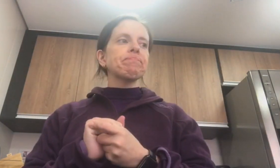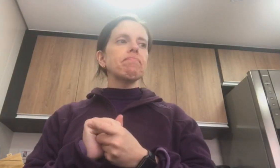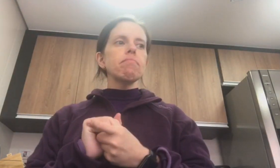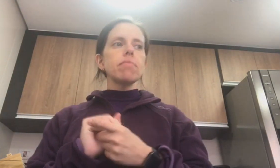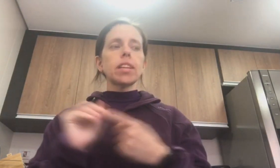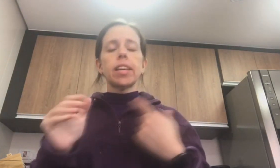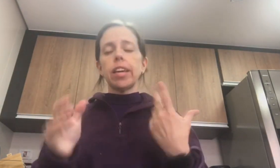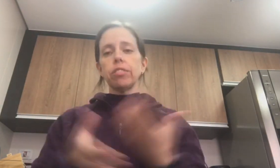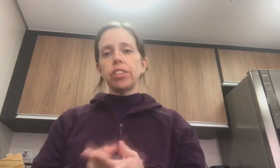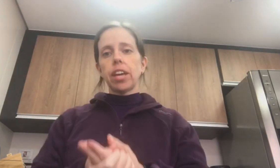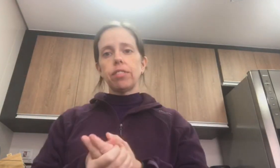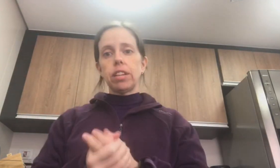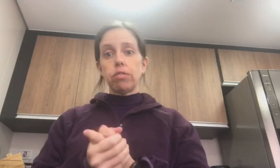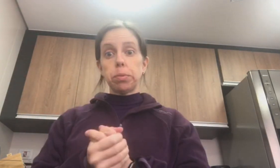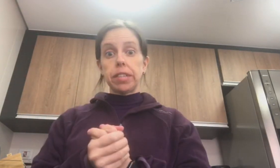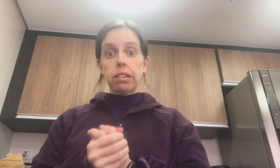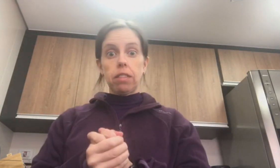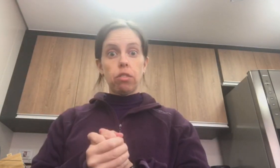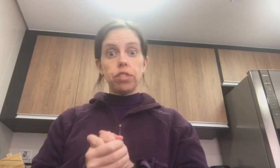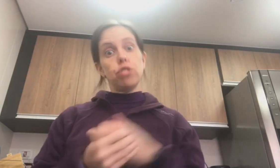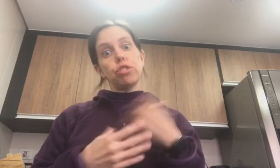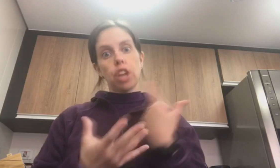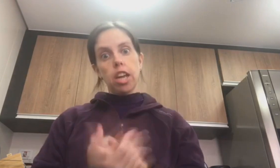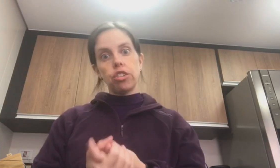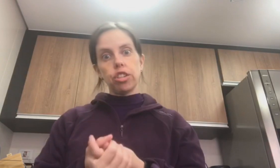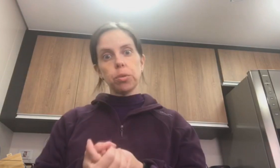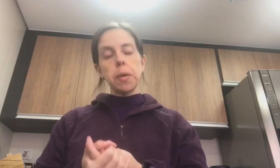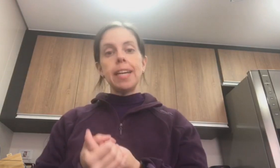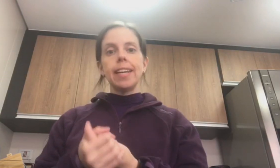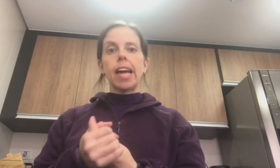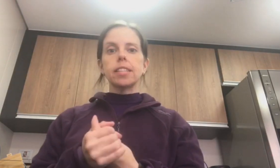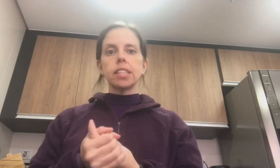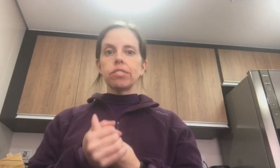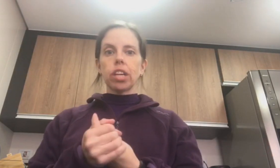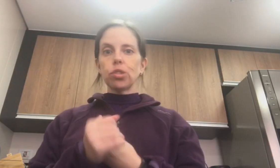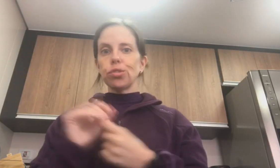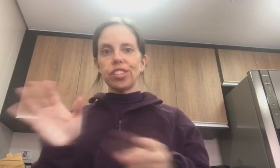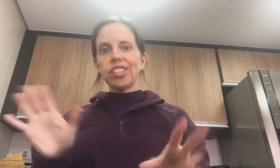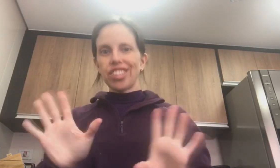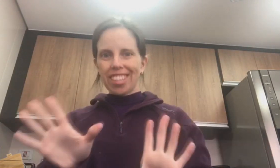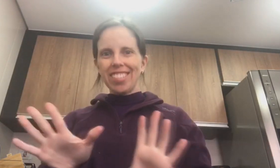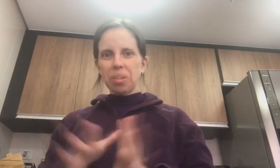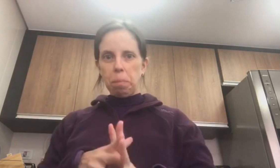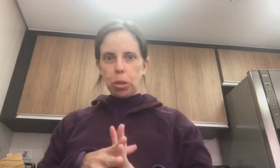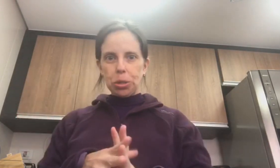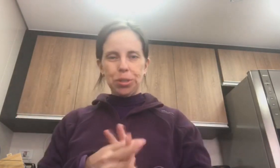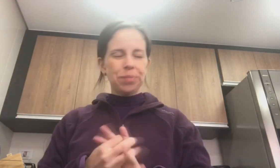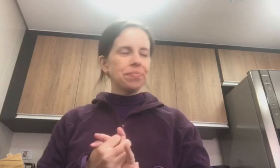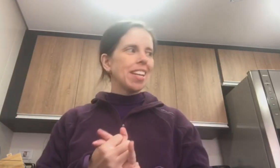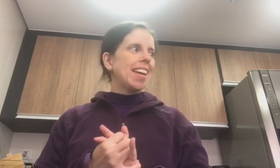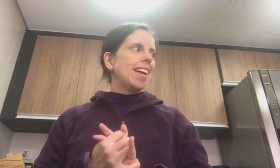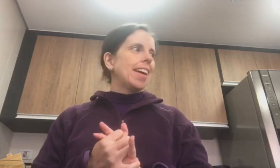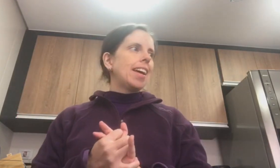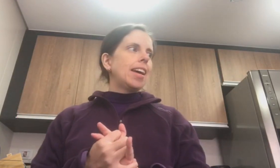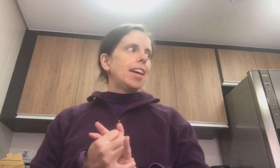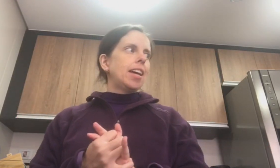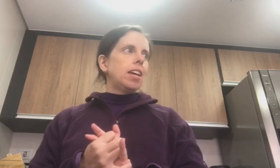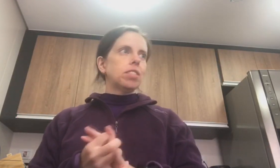E... Enfim, aí eu falei, ah, vou aproveitar e gravar o vídeo. Já edito. E assim que fica tudo certo, já posto. É... Vocês